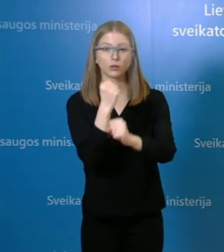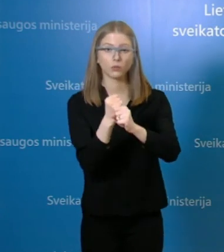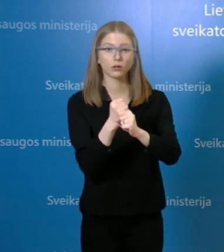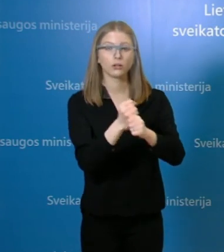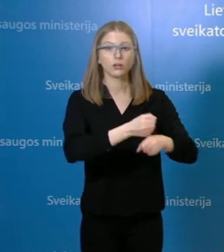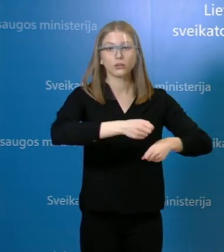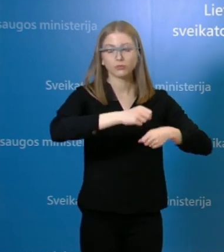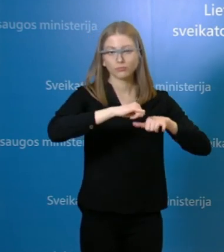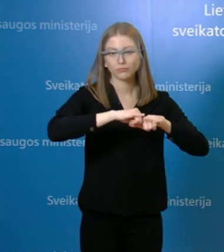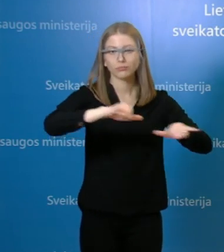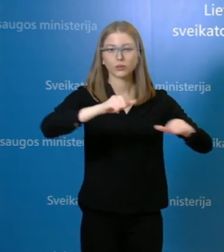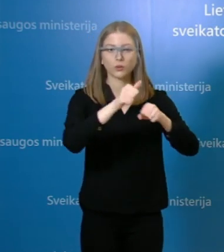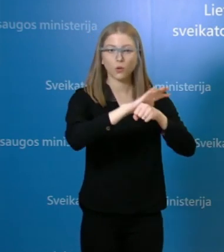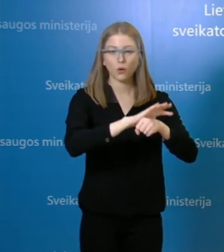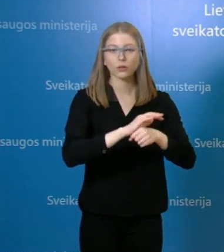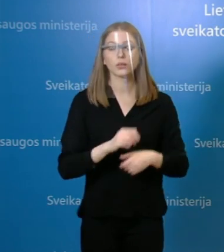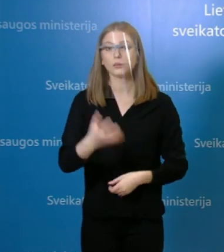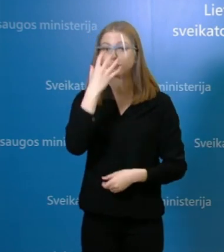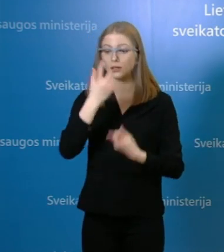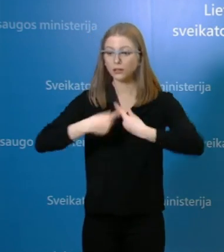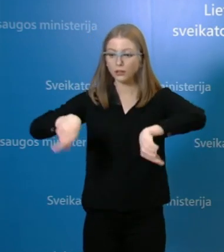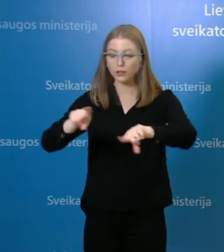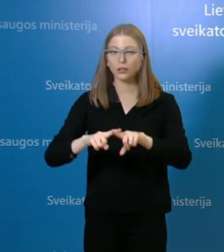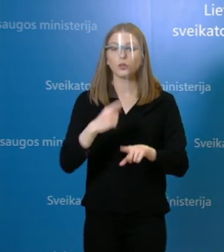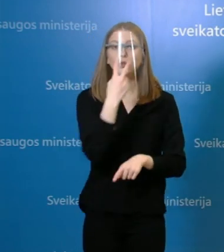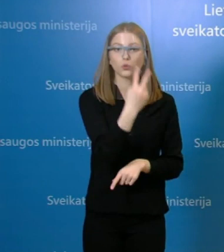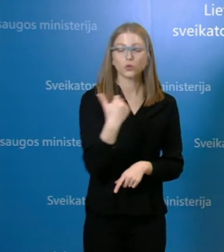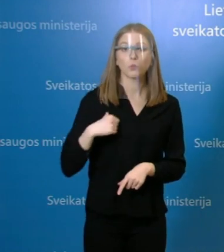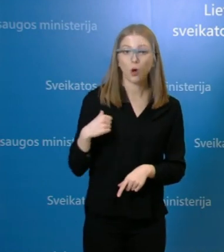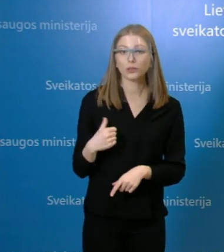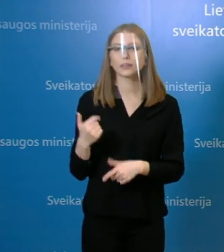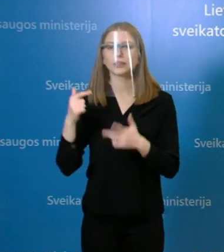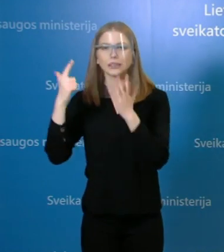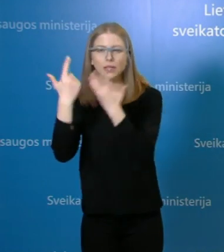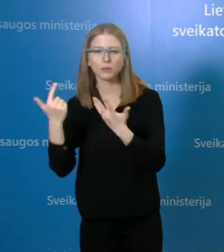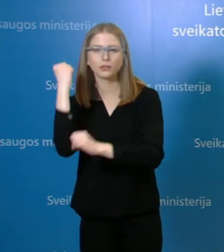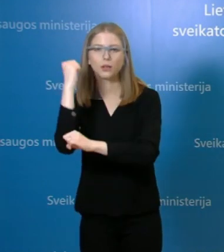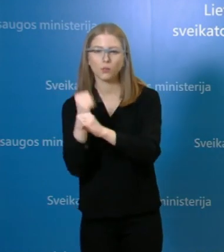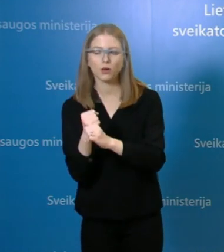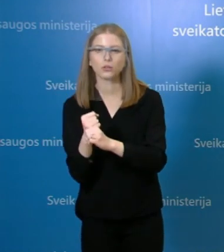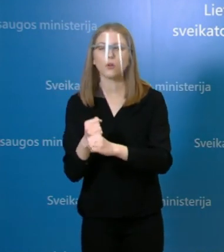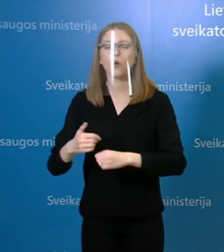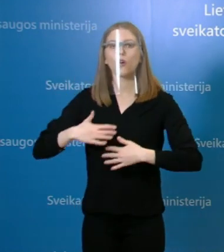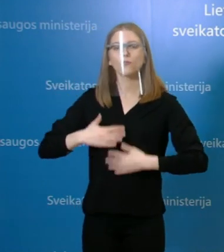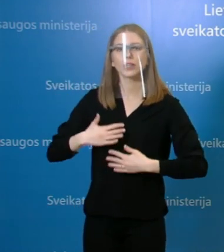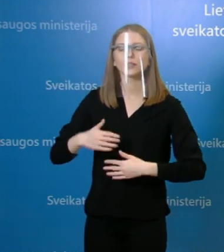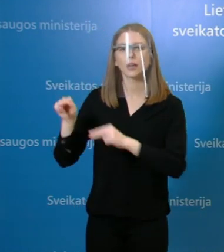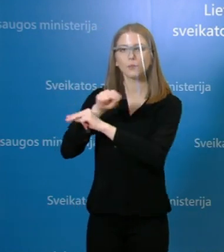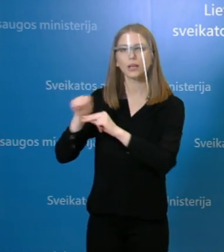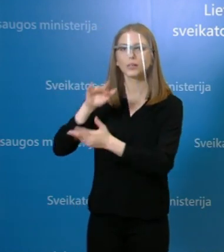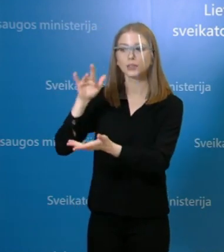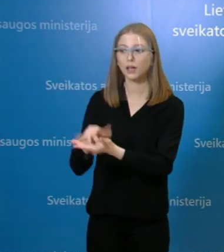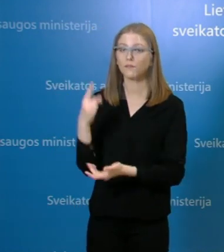Intensyviosios terapijos skyriuje dviems pacientams ir septyniems darbuotojams, fizinės, medicinas ir rehabilitacijos skyriuje vienam darbuotojui.